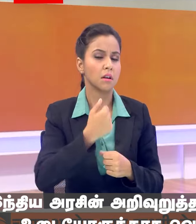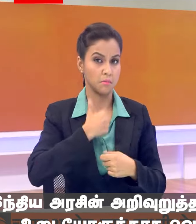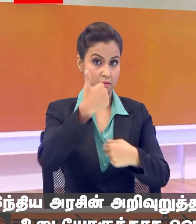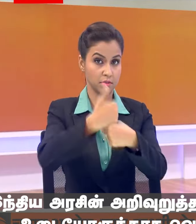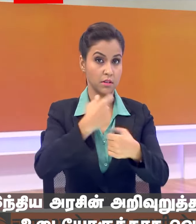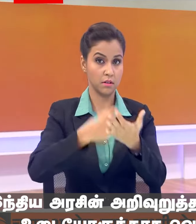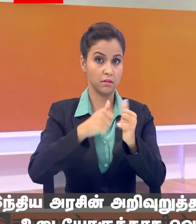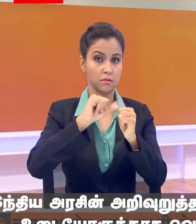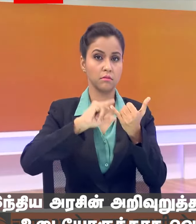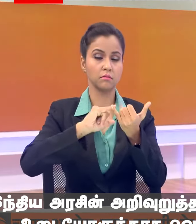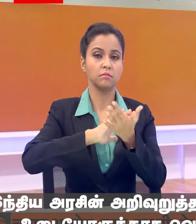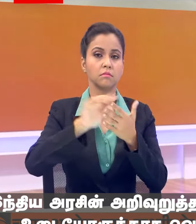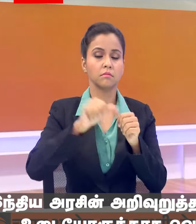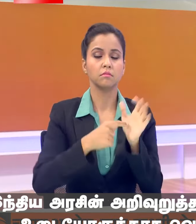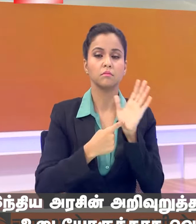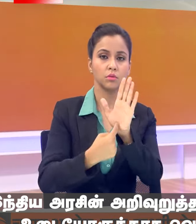राजेश राजटे